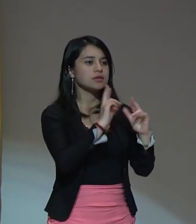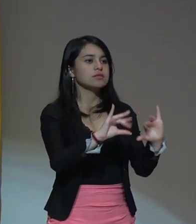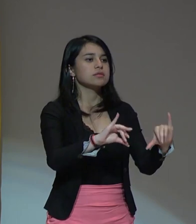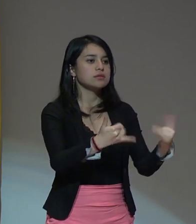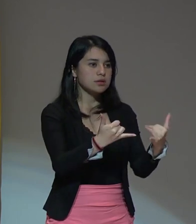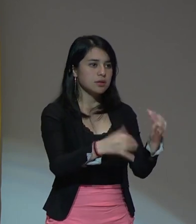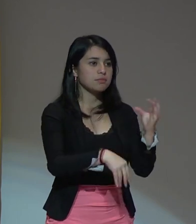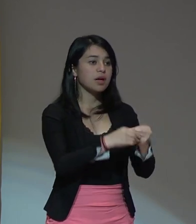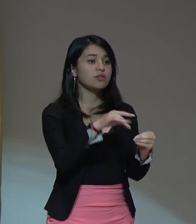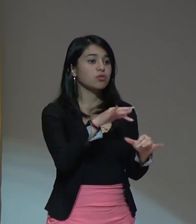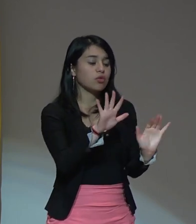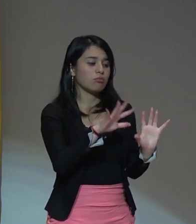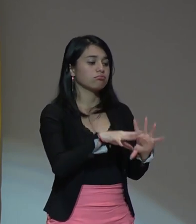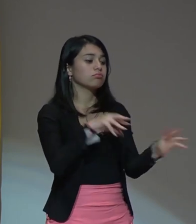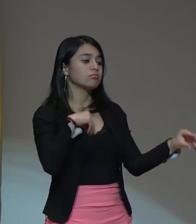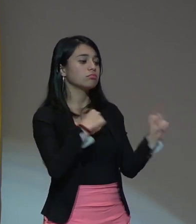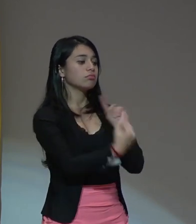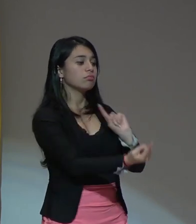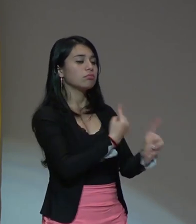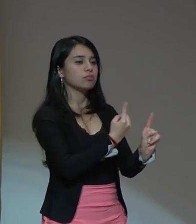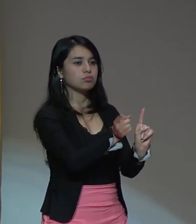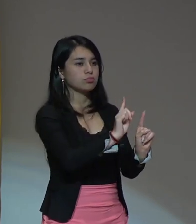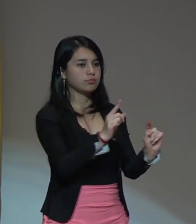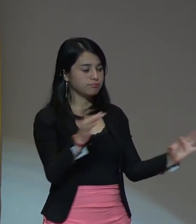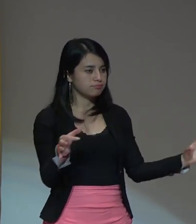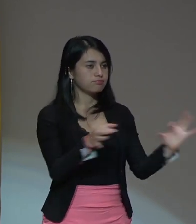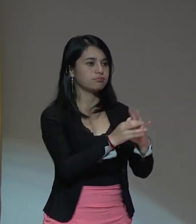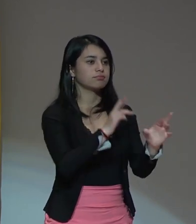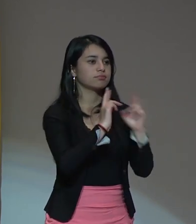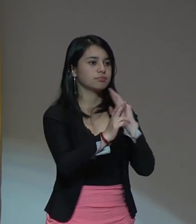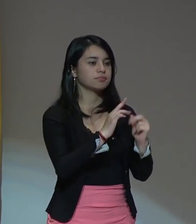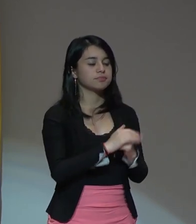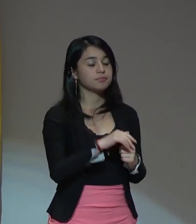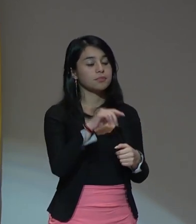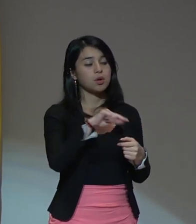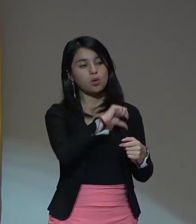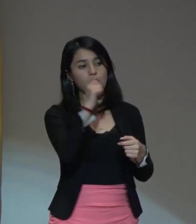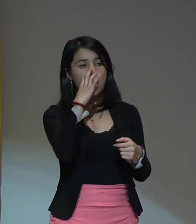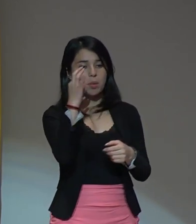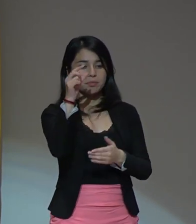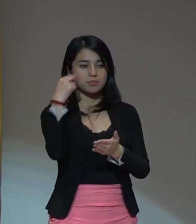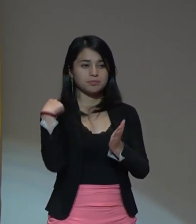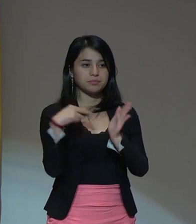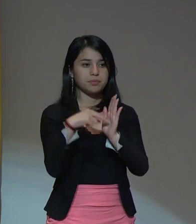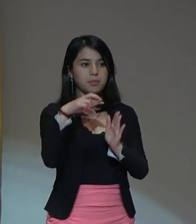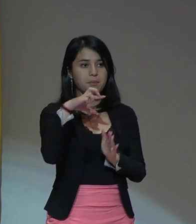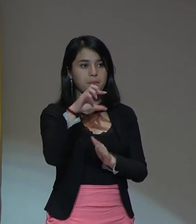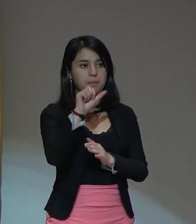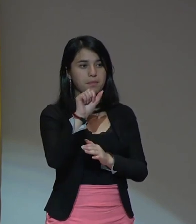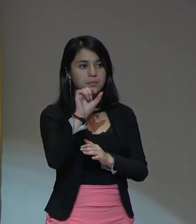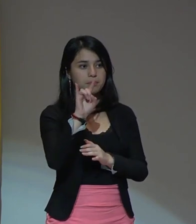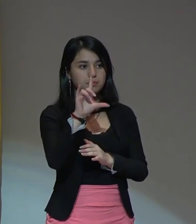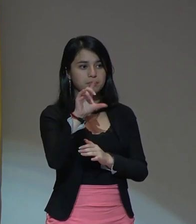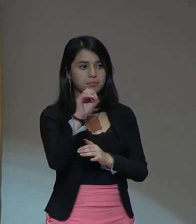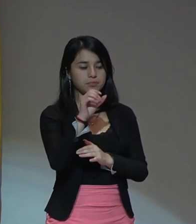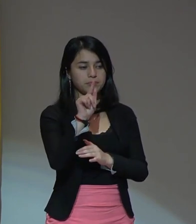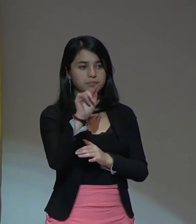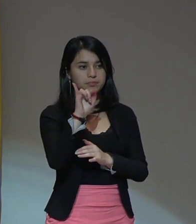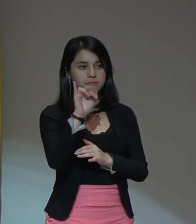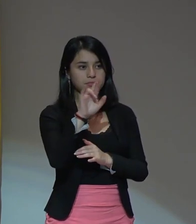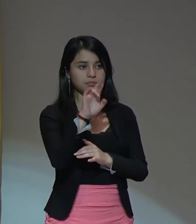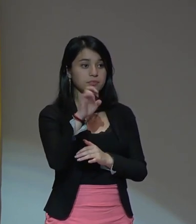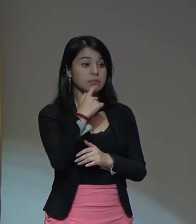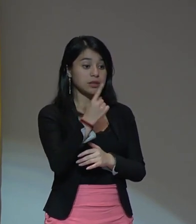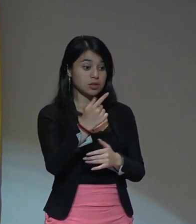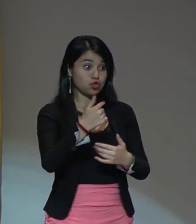una de exterioridad. Y Paulo Freire dice soy un ente integral y